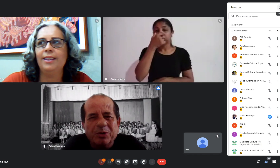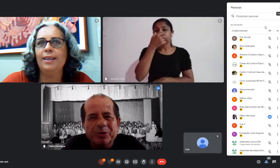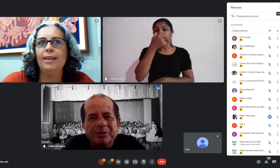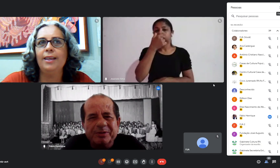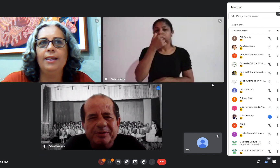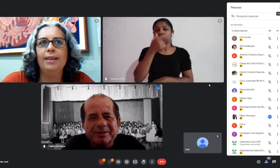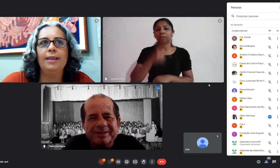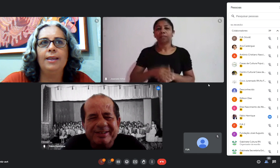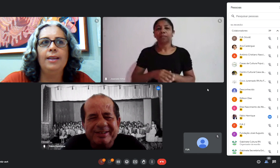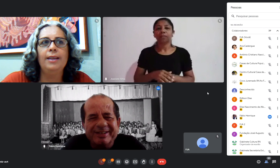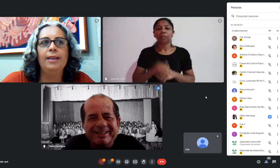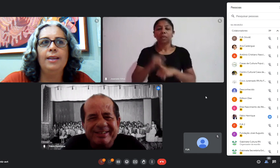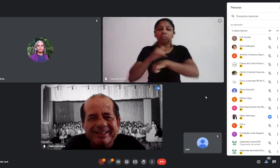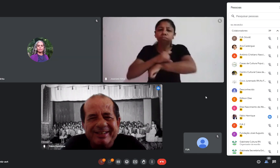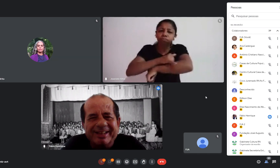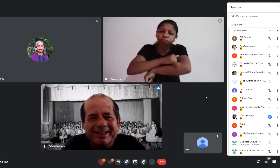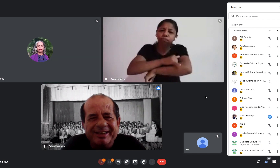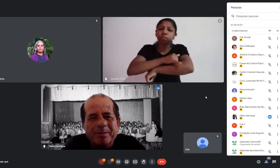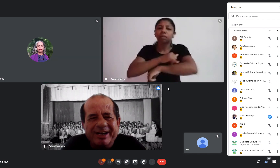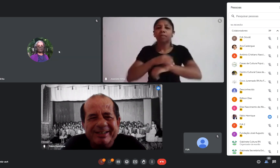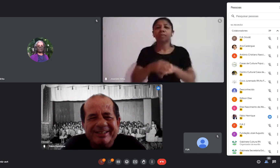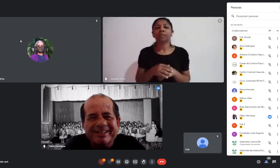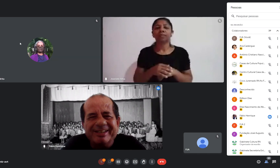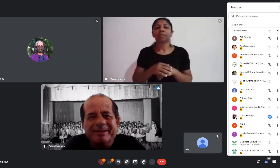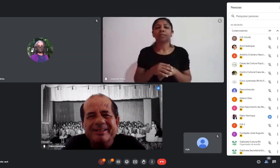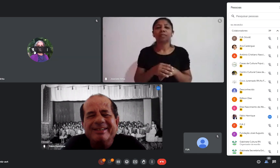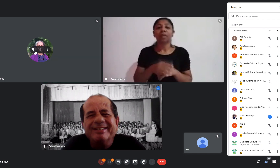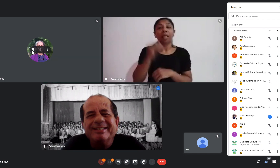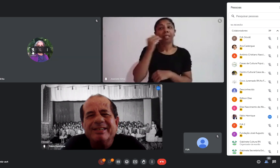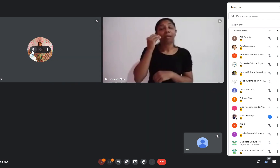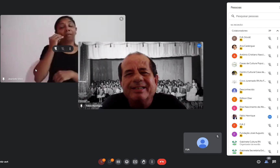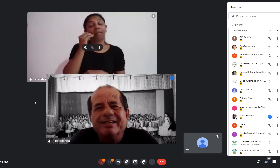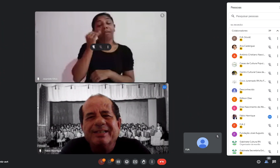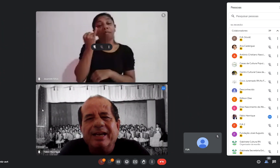gordo, assim, tentando emagrecer.